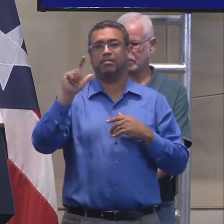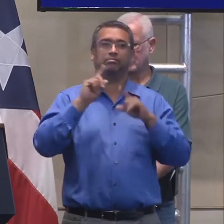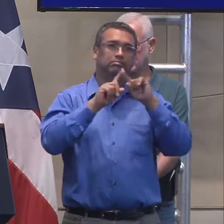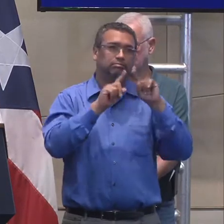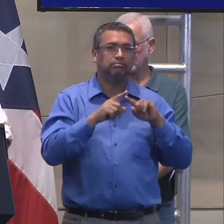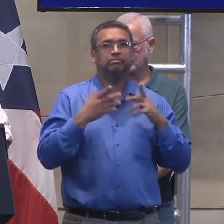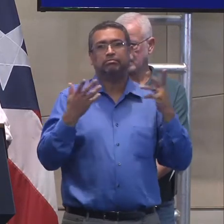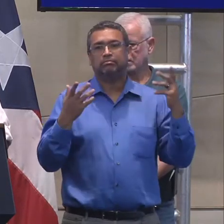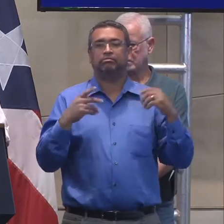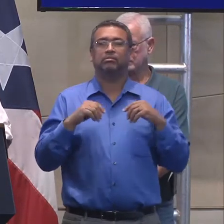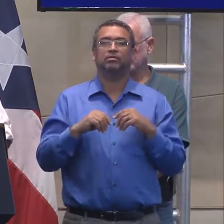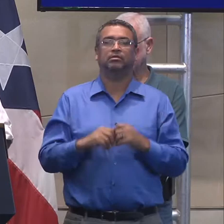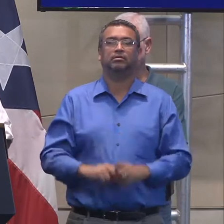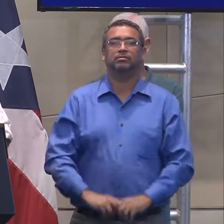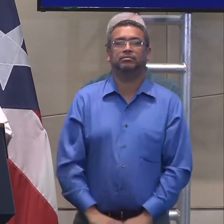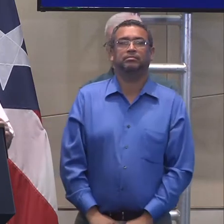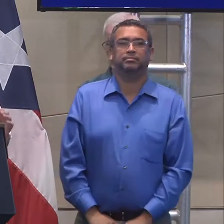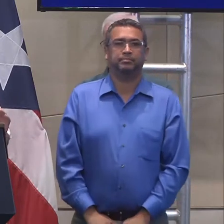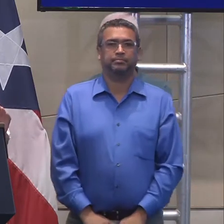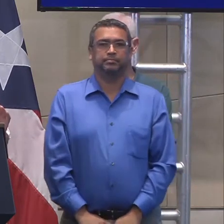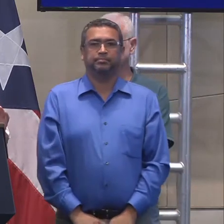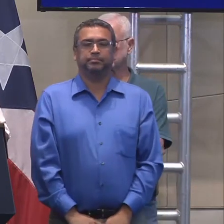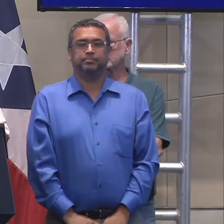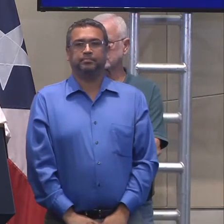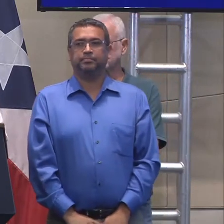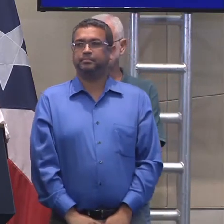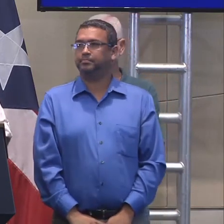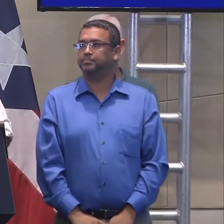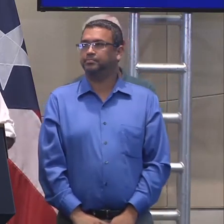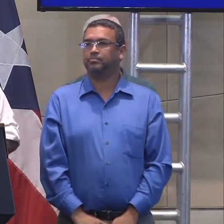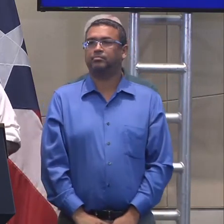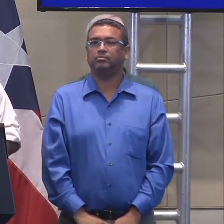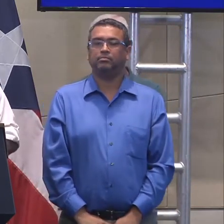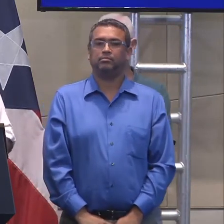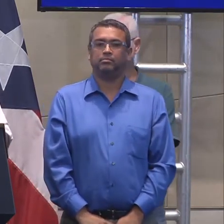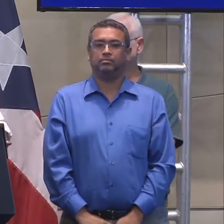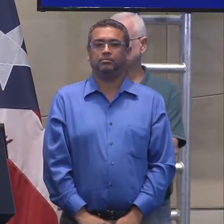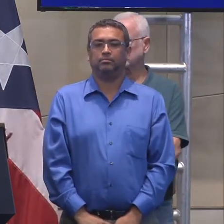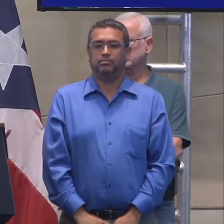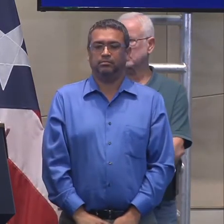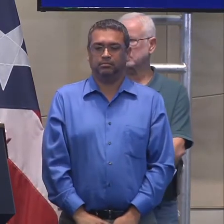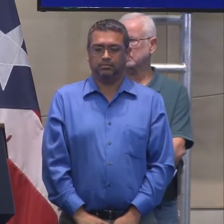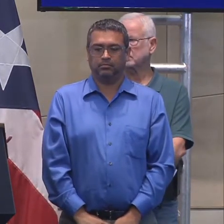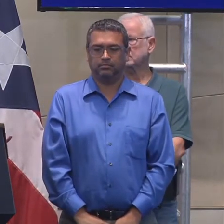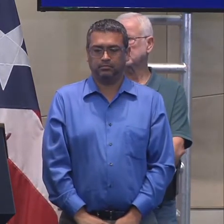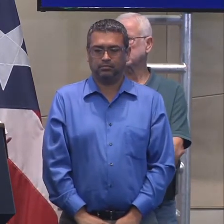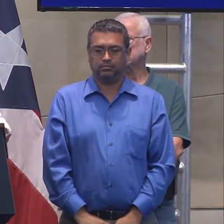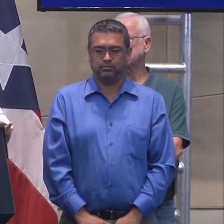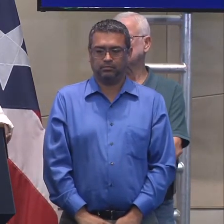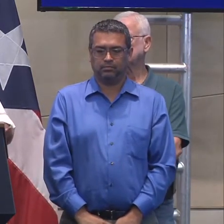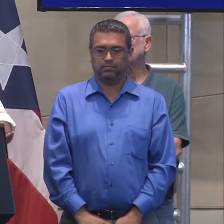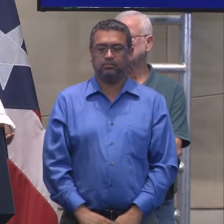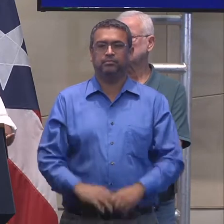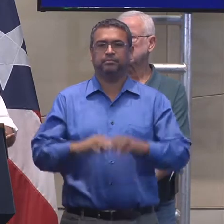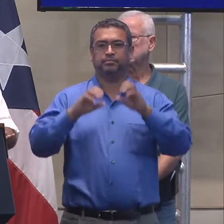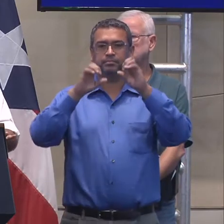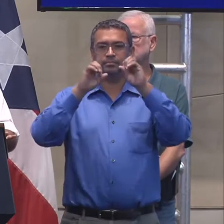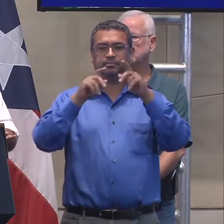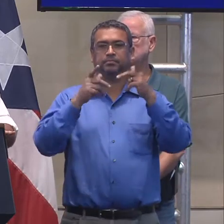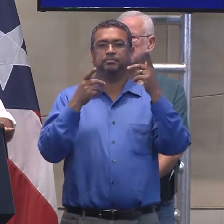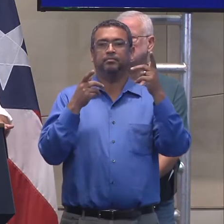plazo. Entonces, nuevamente les voy a reiterar lo que son, ¿verdad? ante esta